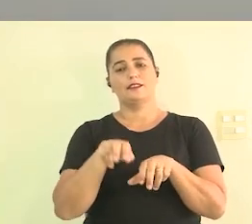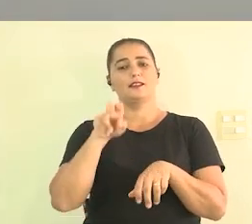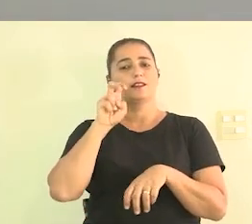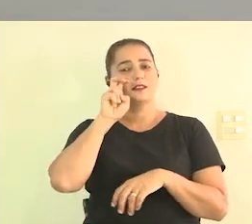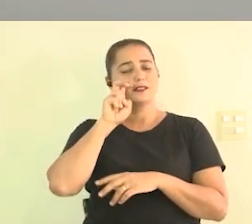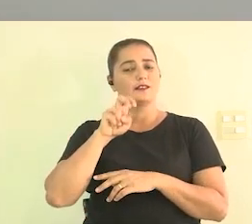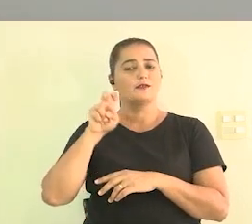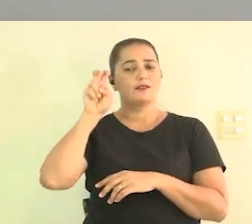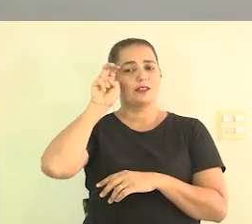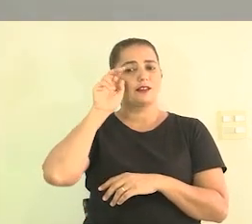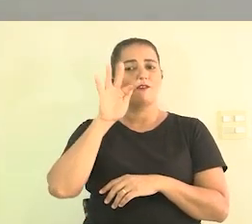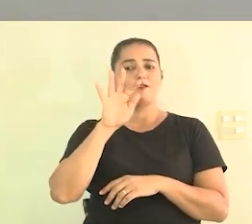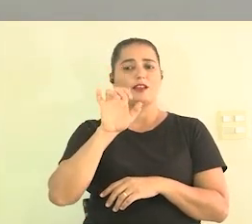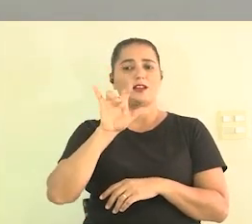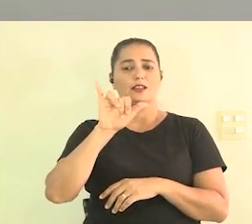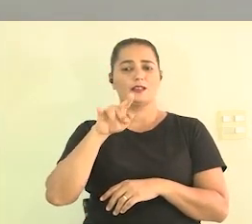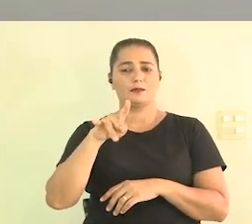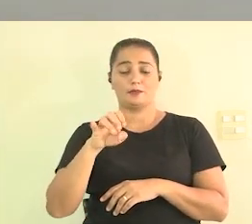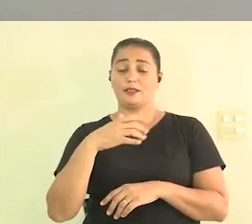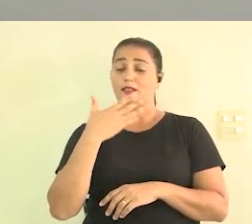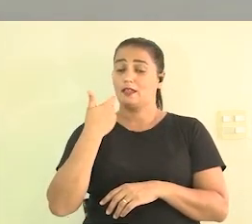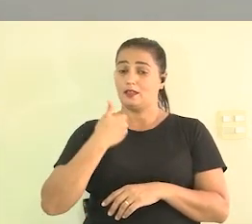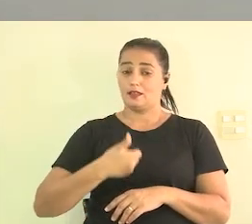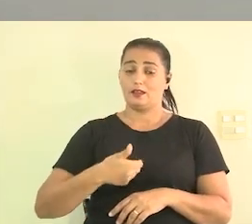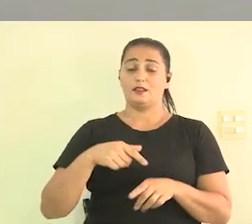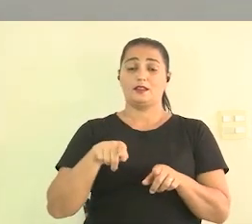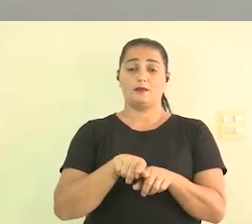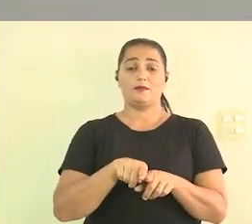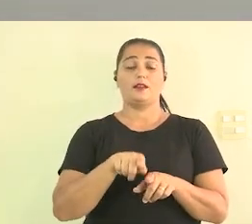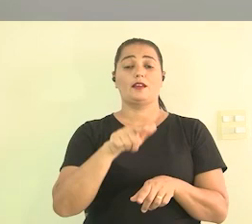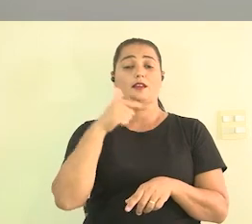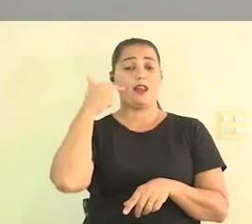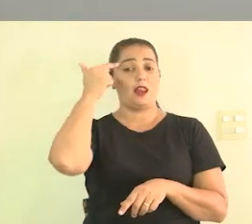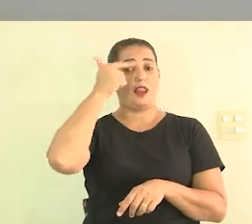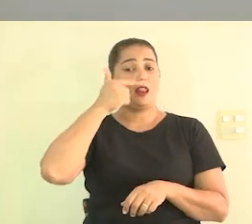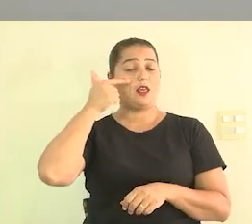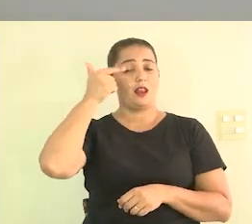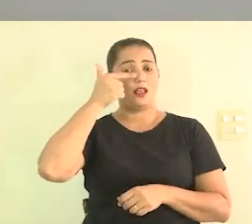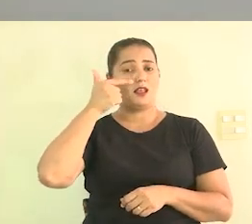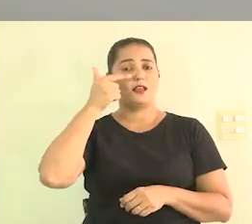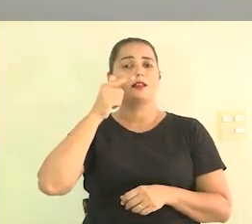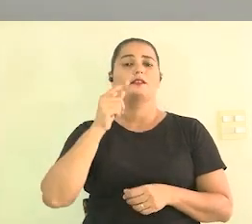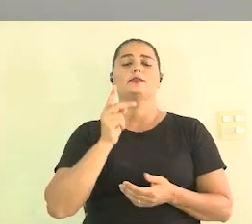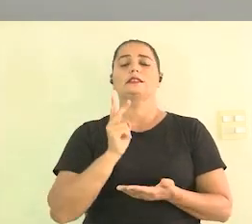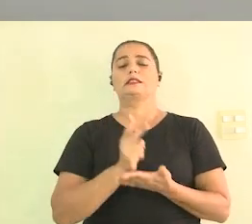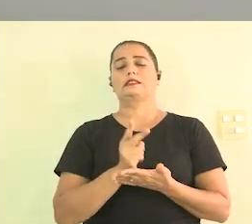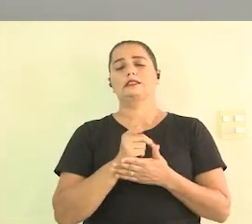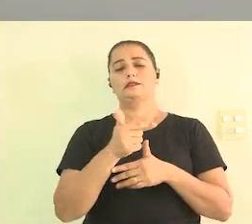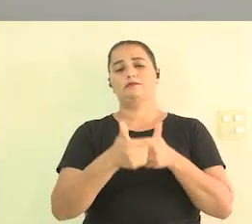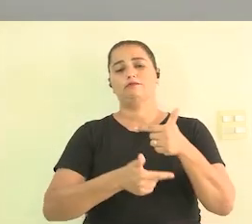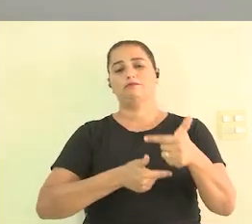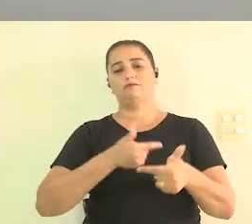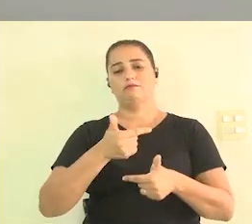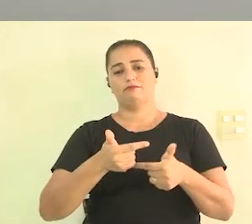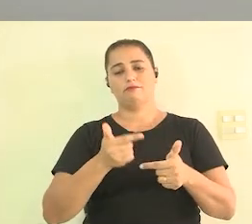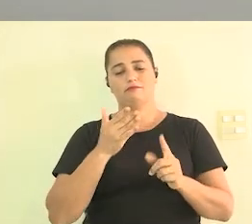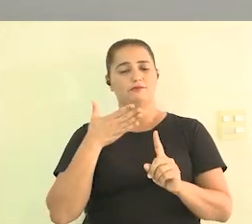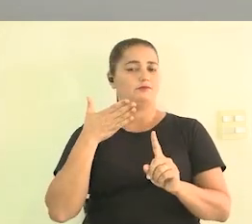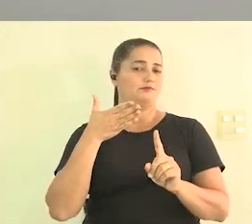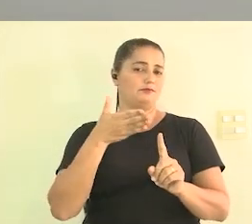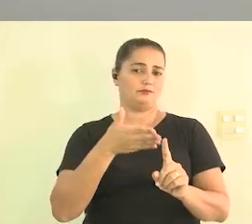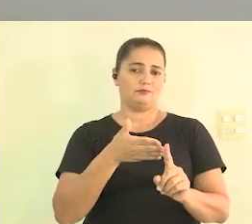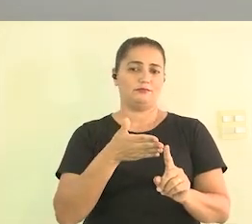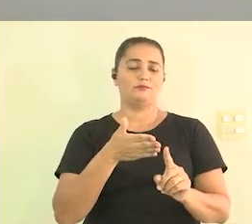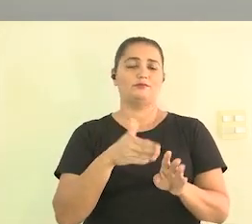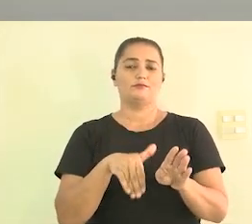Liliana que está sempre trabalhando diretamente com consultoria com essas pessoas com deficiência né e eu queria